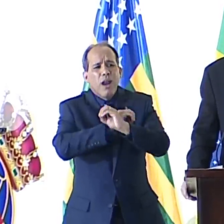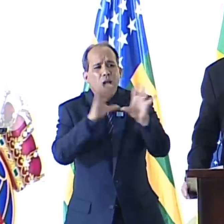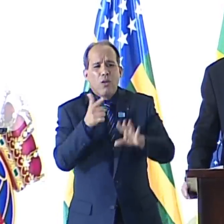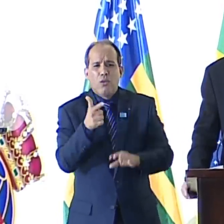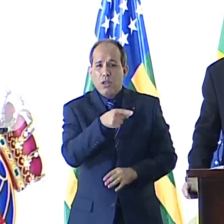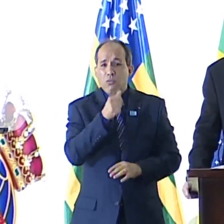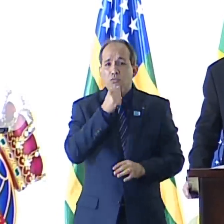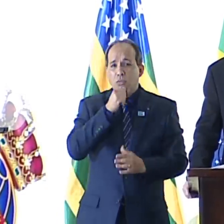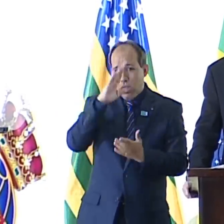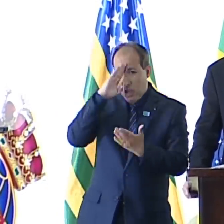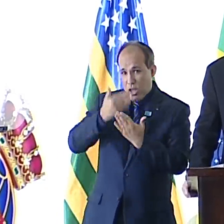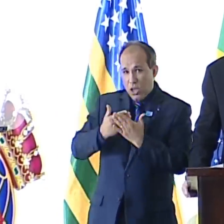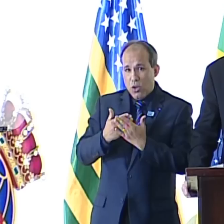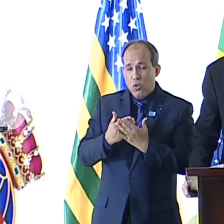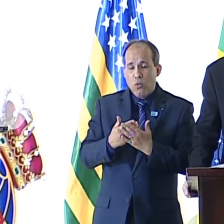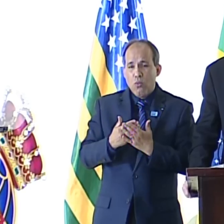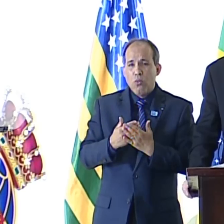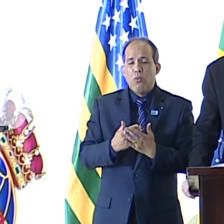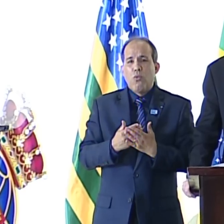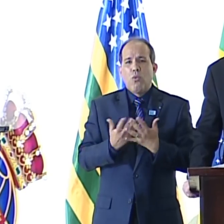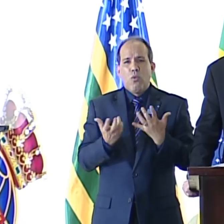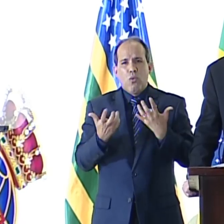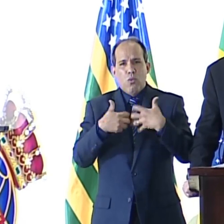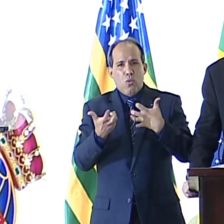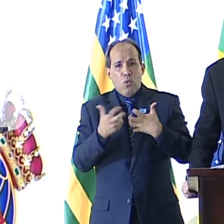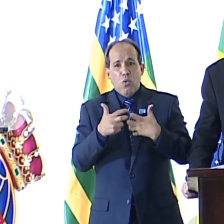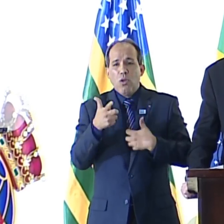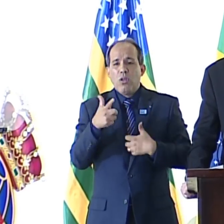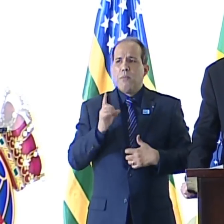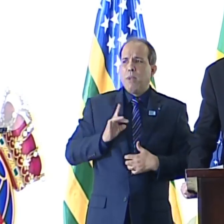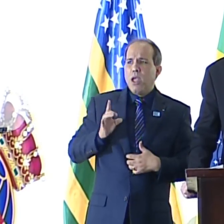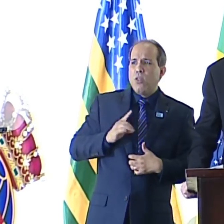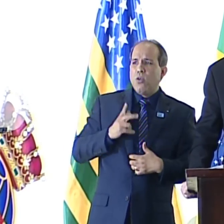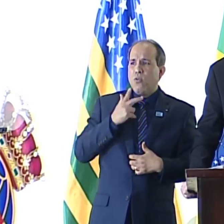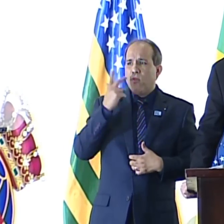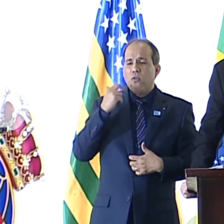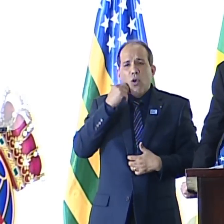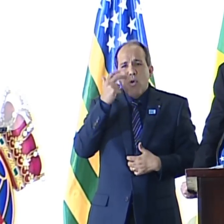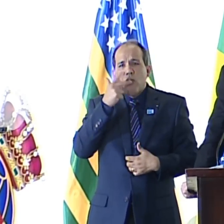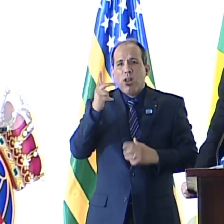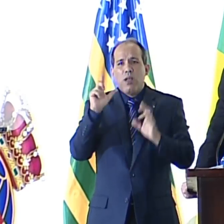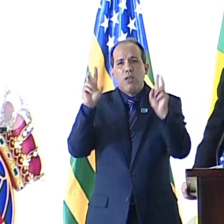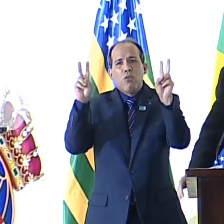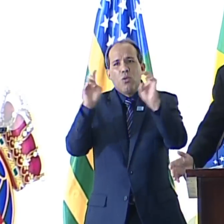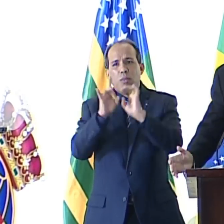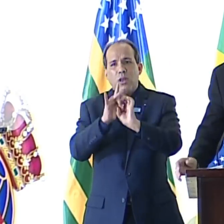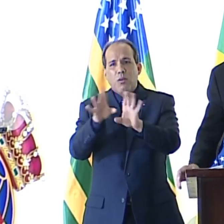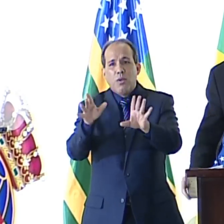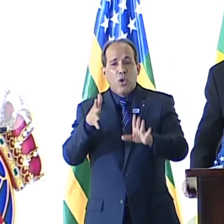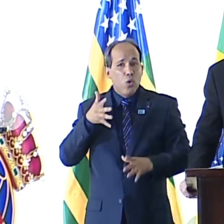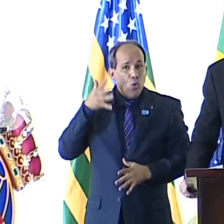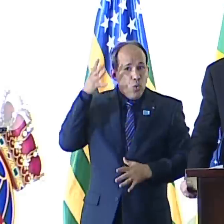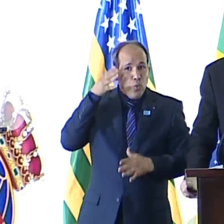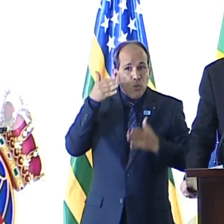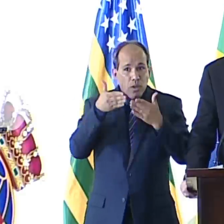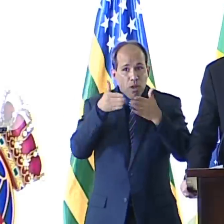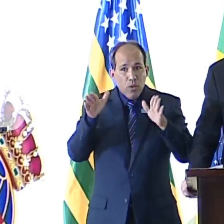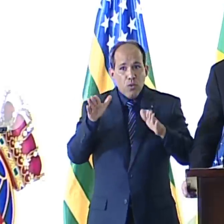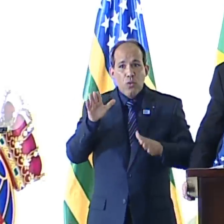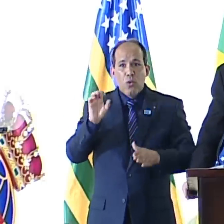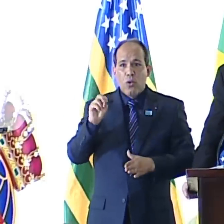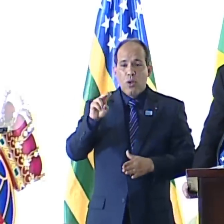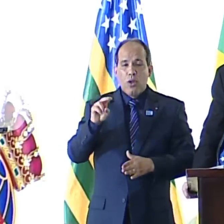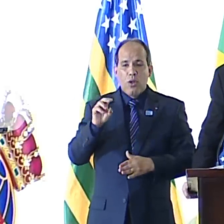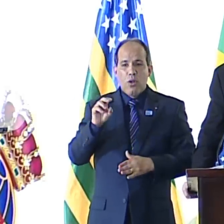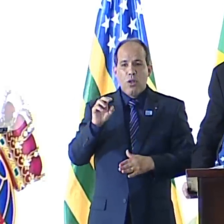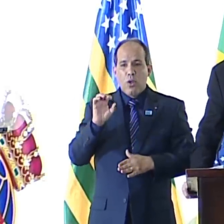creem, os multilateralistas têm medo, têm vergonha de falar em liberdade. Nos discursos de abertura da Assembleia Geral das Nações